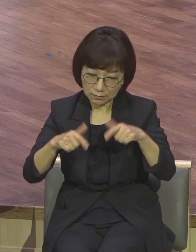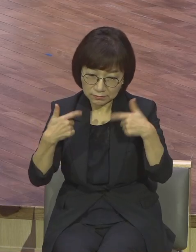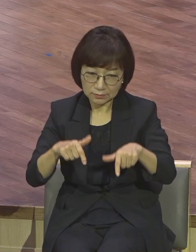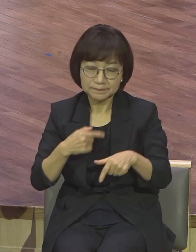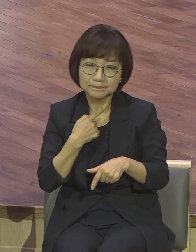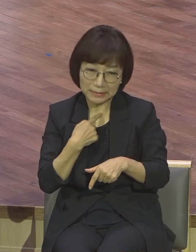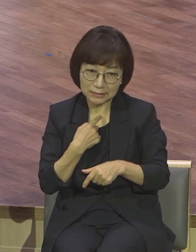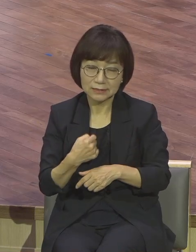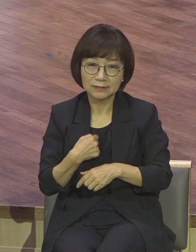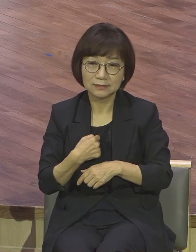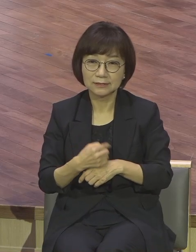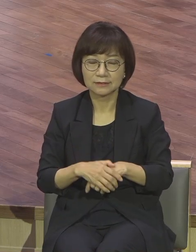참 은혜였지요